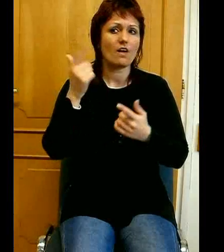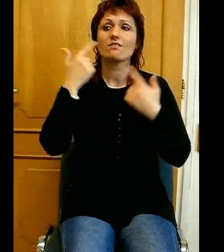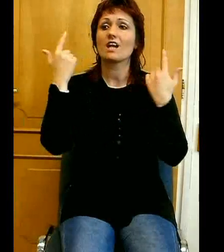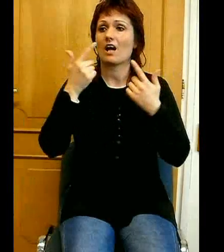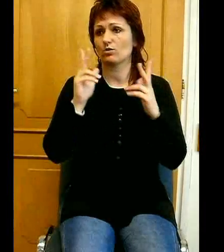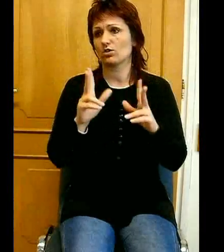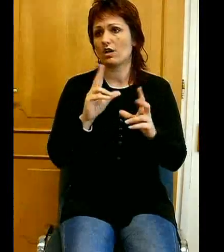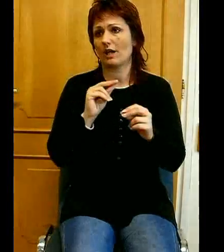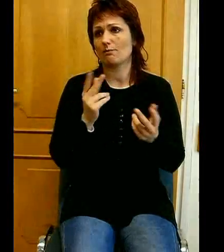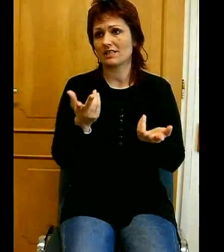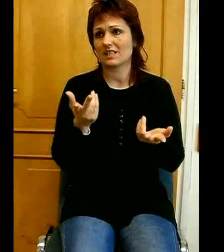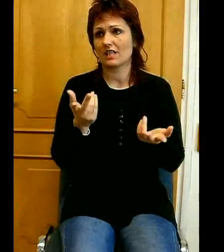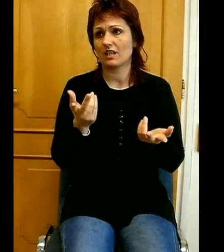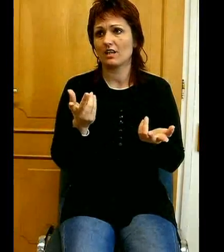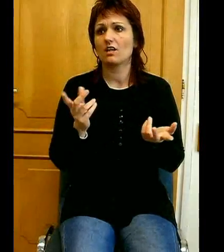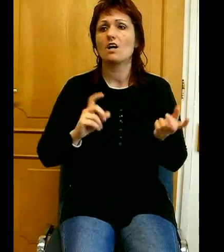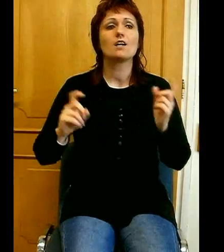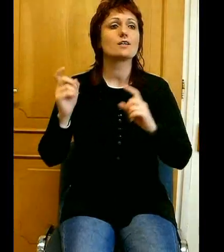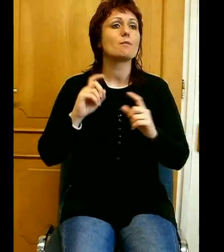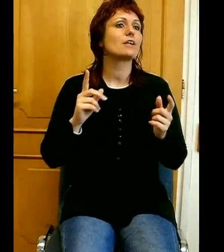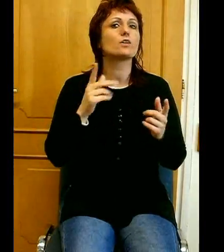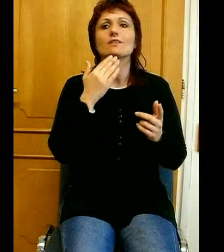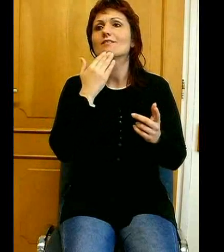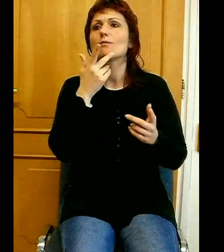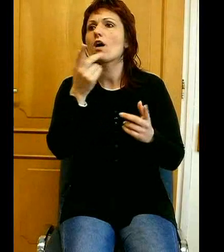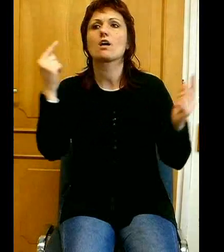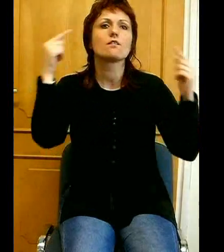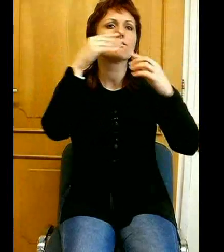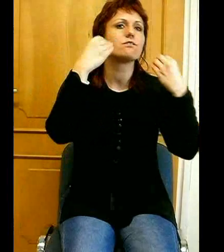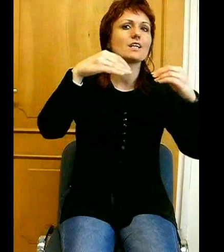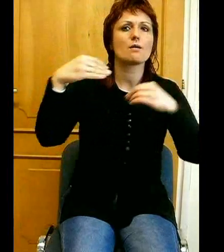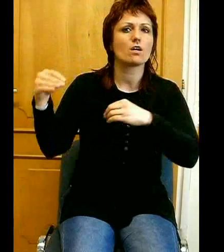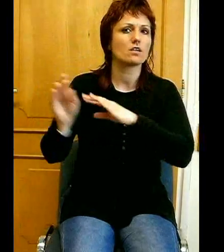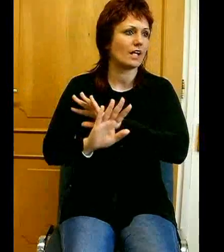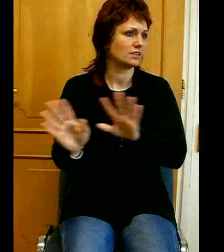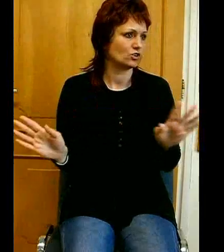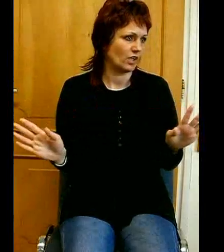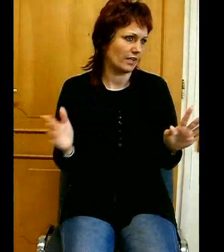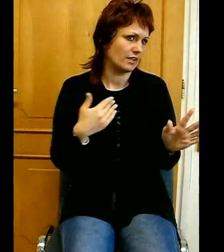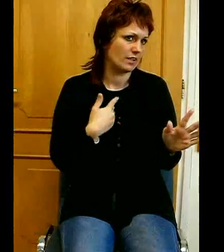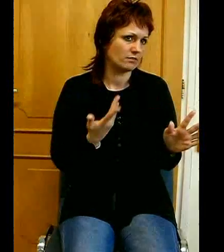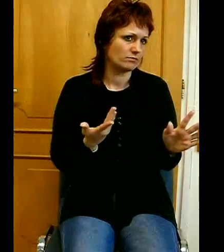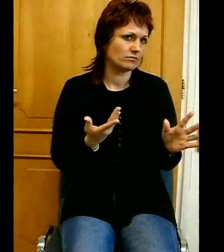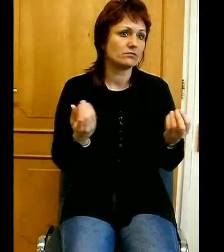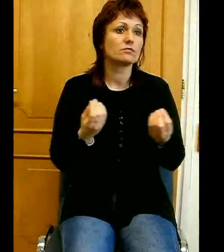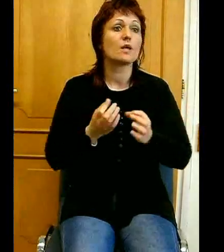hogy ezt sem akarja kifizamítani és félmagyarázni közülünk senki. Mi az a jó, amit mi megtehetünk